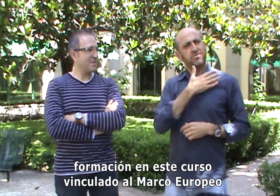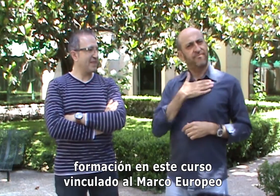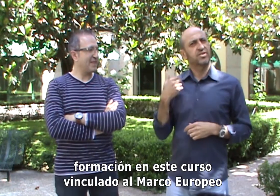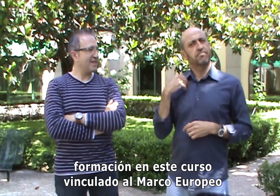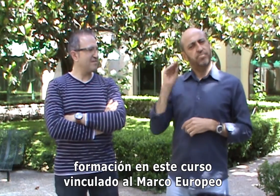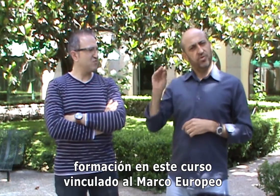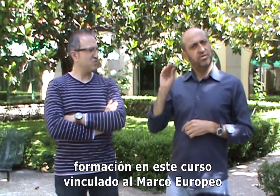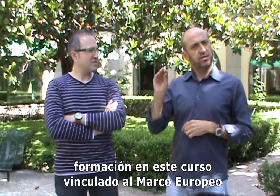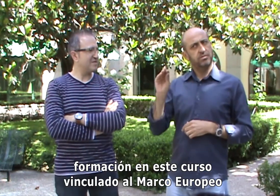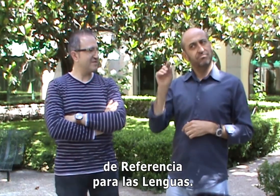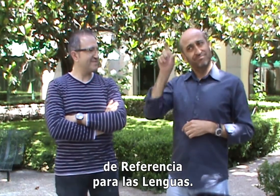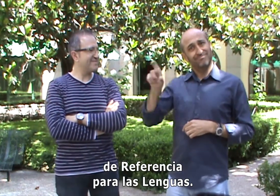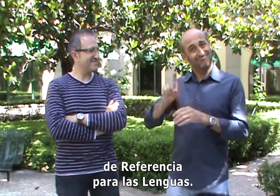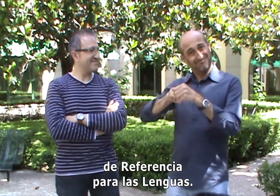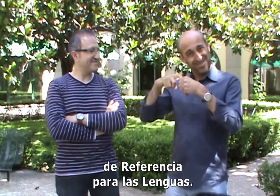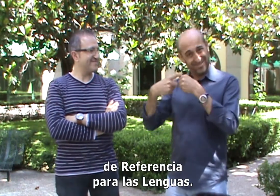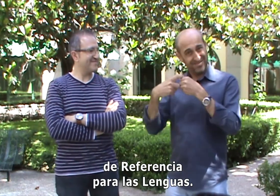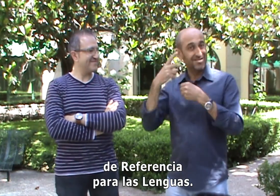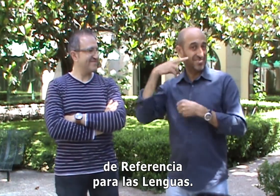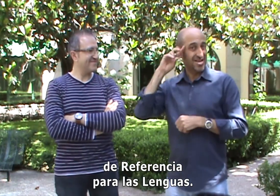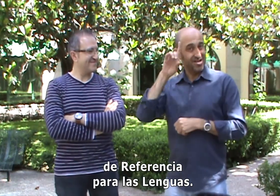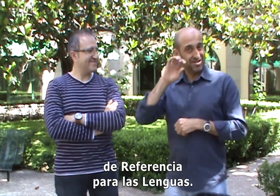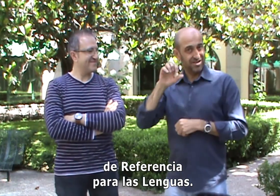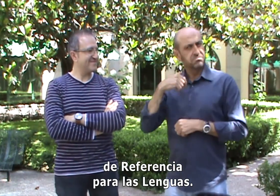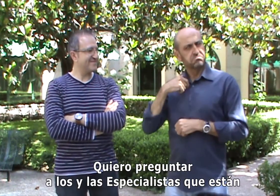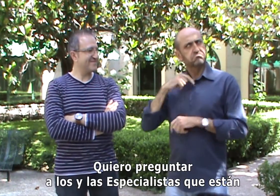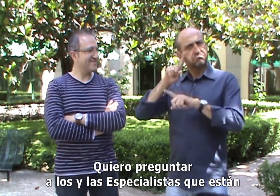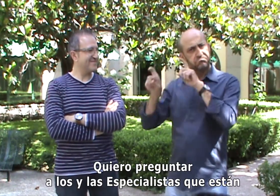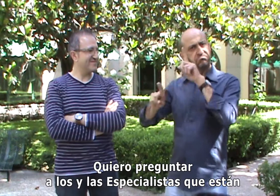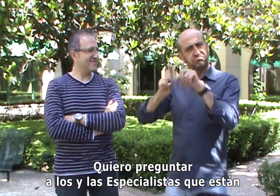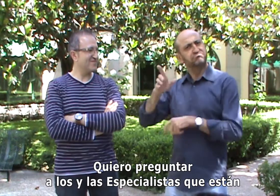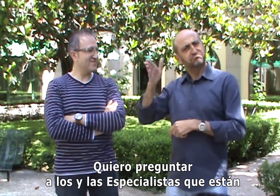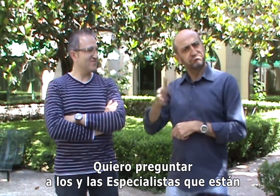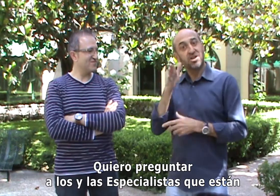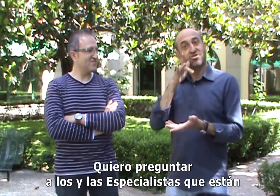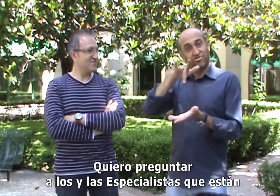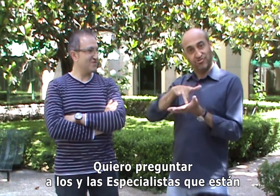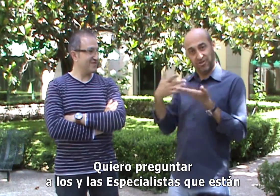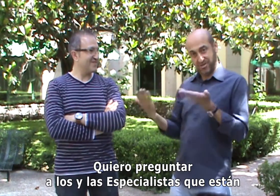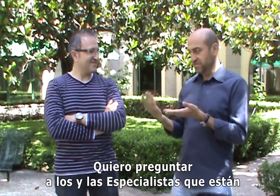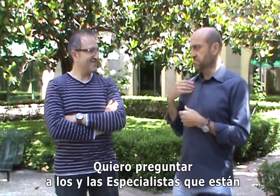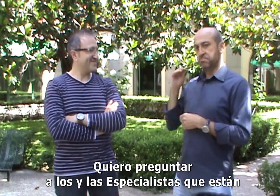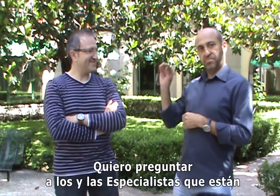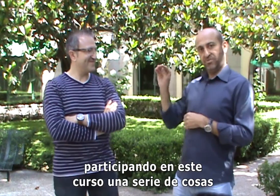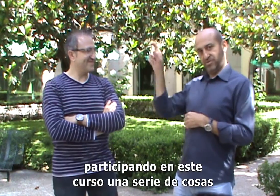europeo de referencia para las lenguas. Quiero preguntar a los y las especialistas que están participando en este curso